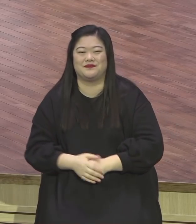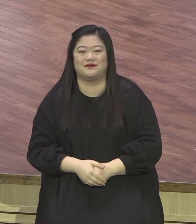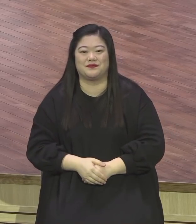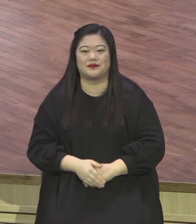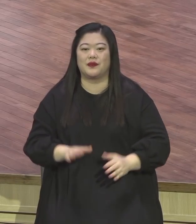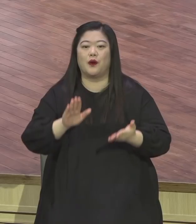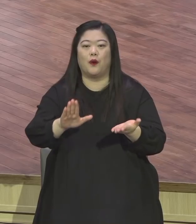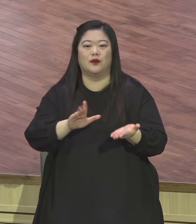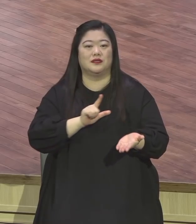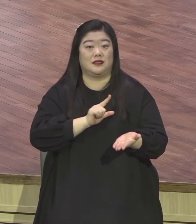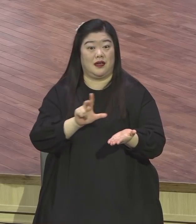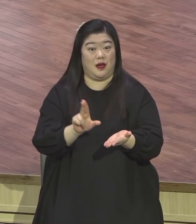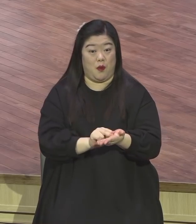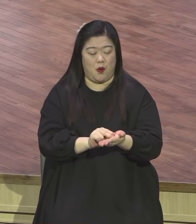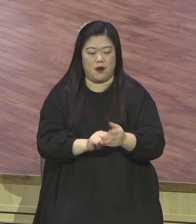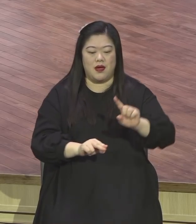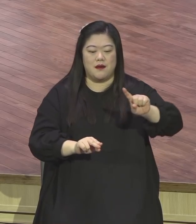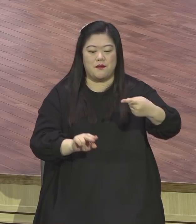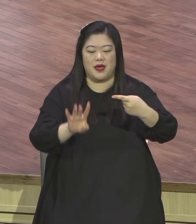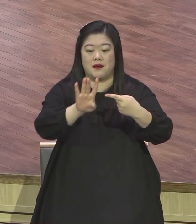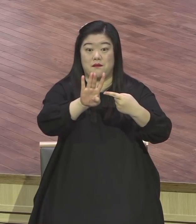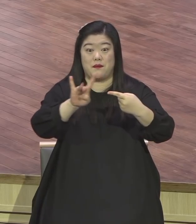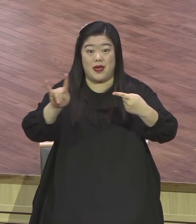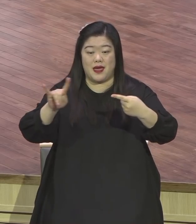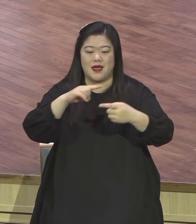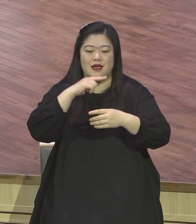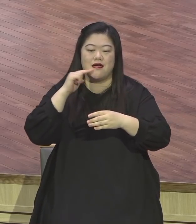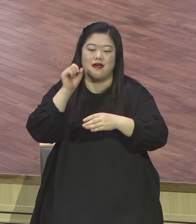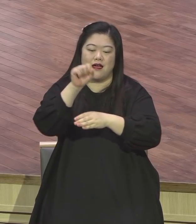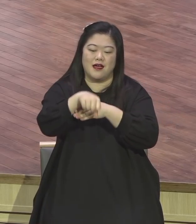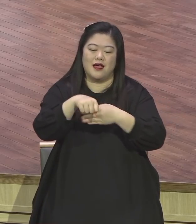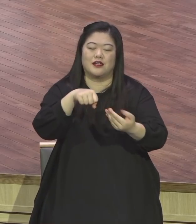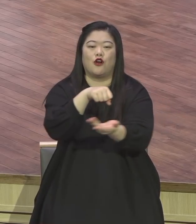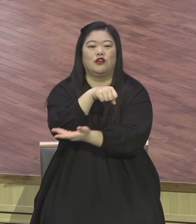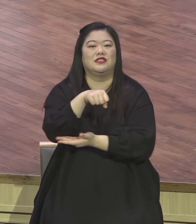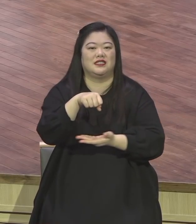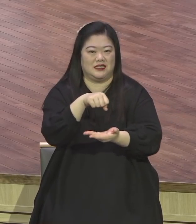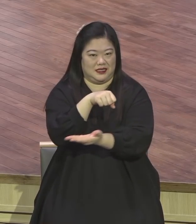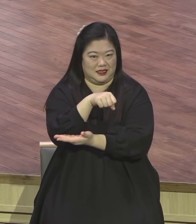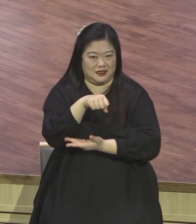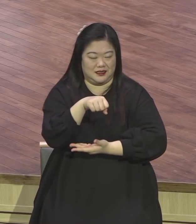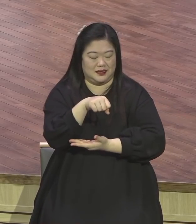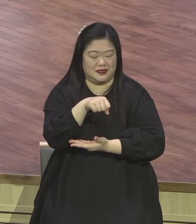결실이란 제목으로 2021년 새해 첫 설교를 여러분께 드립니다.